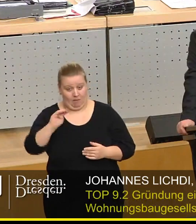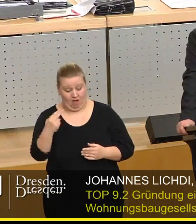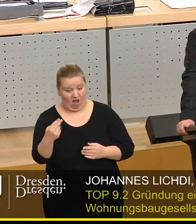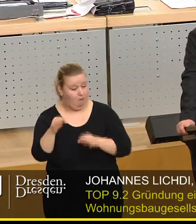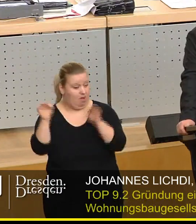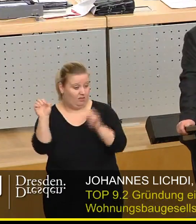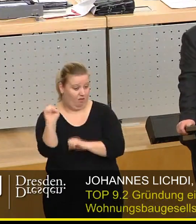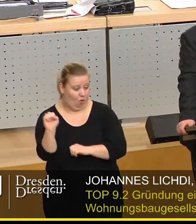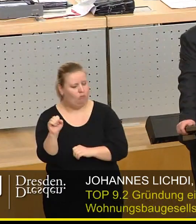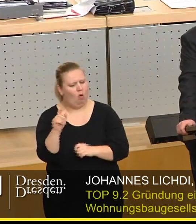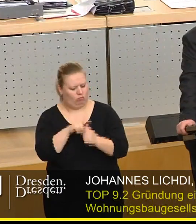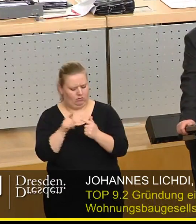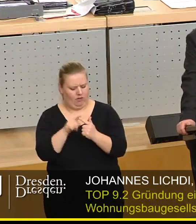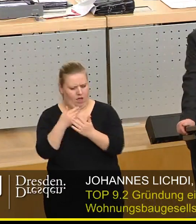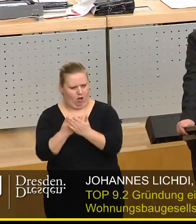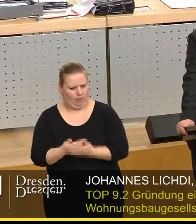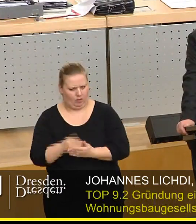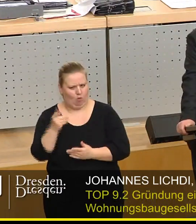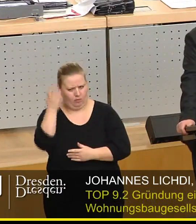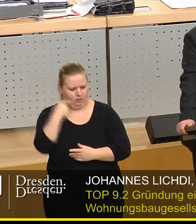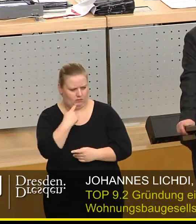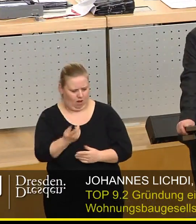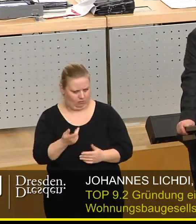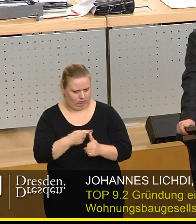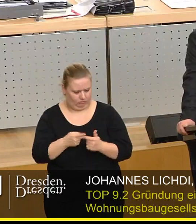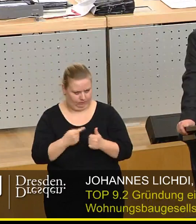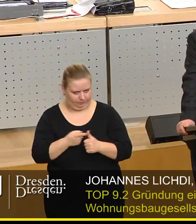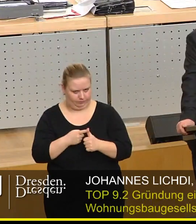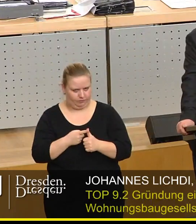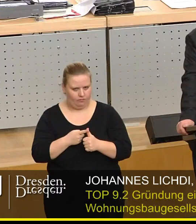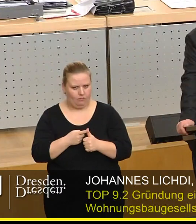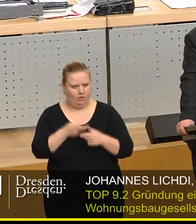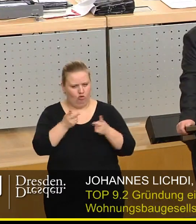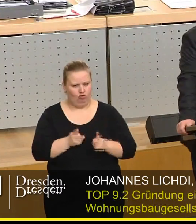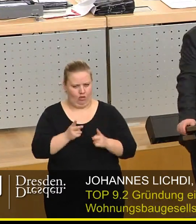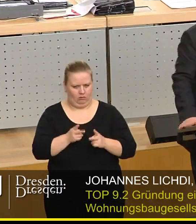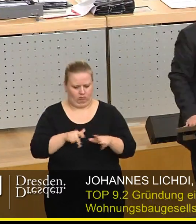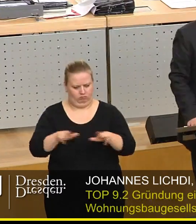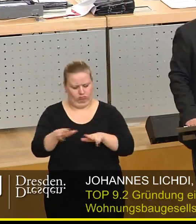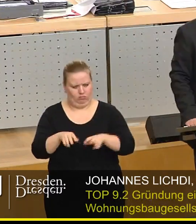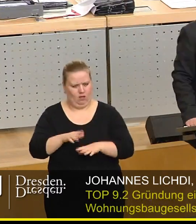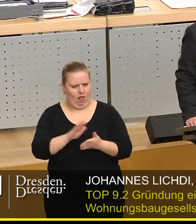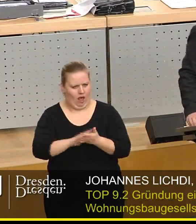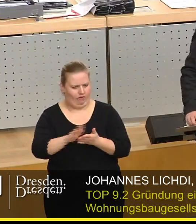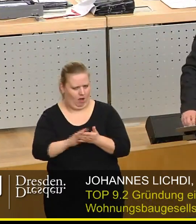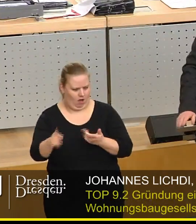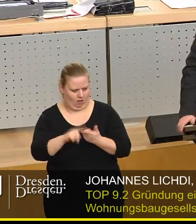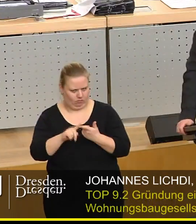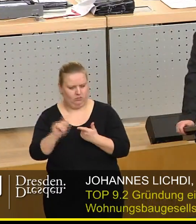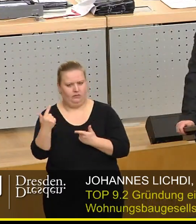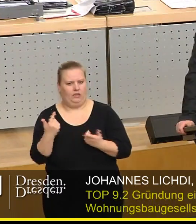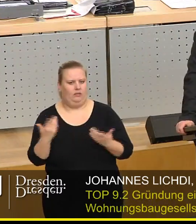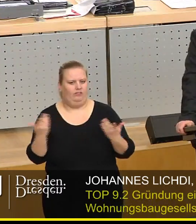angeblich bessere. Es sind zwei Argumente auch hier von Herrn Avenalius genannt worden. Einmal die Steuerung durch die Stadt sei leichter und zum zweiten wichtiges Argument